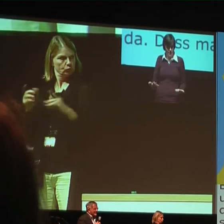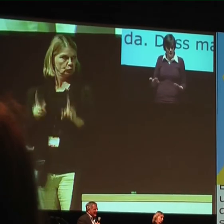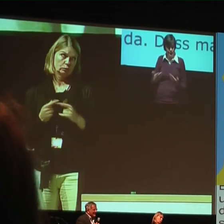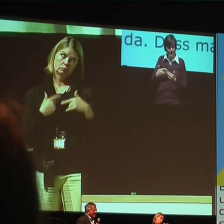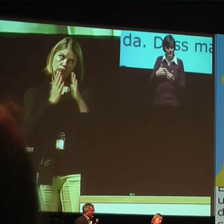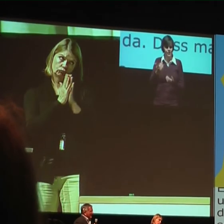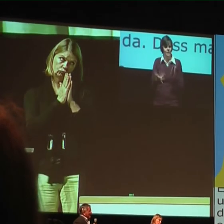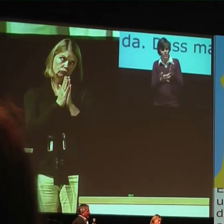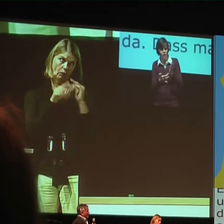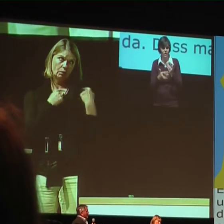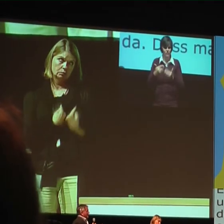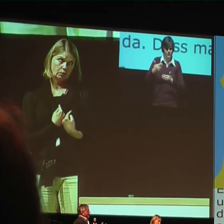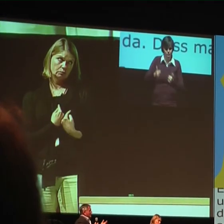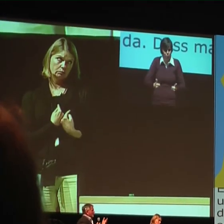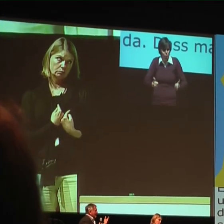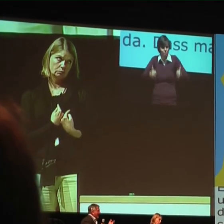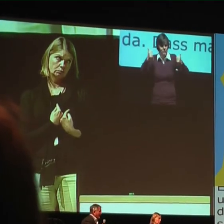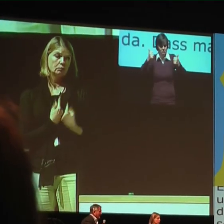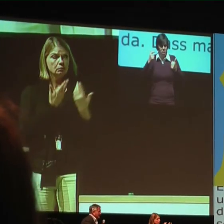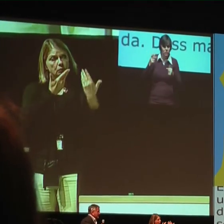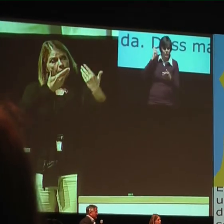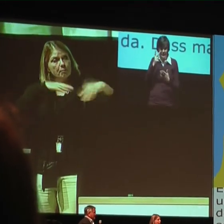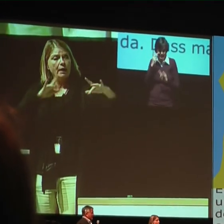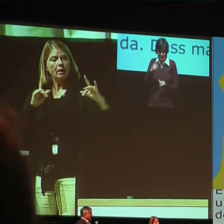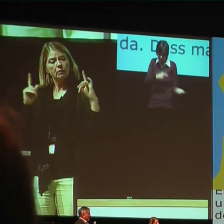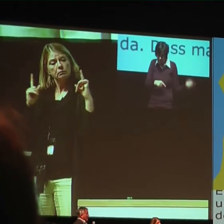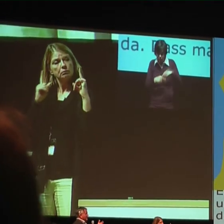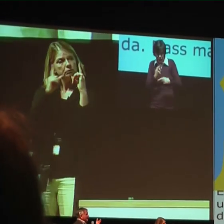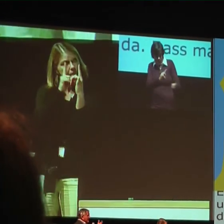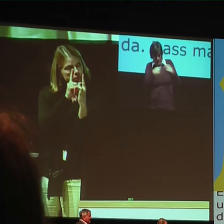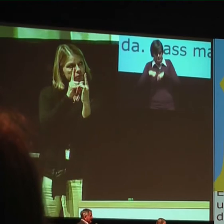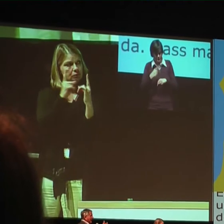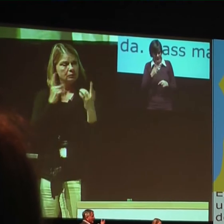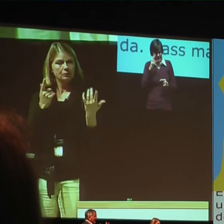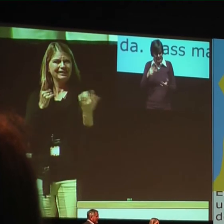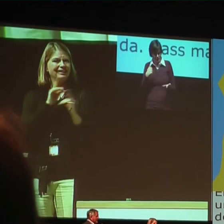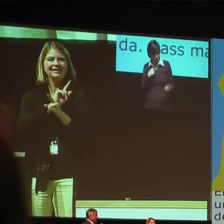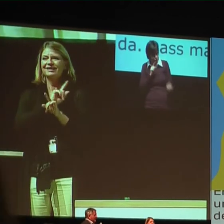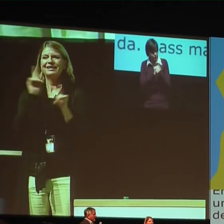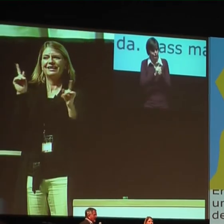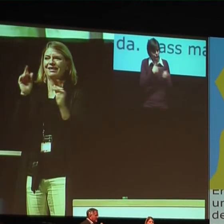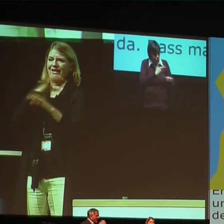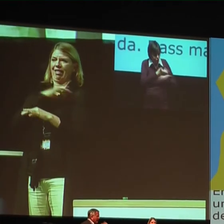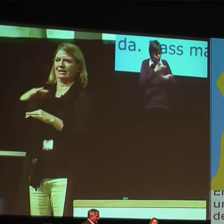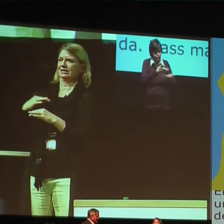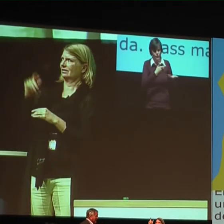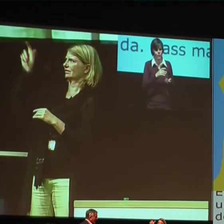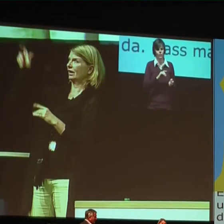herzlich darum, mehr aufeinander zuzugehen. Und nicht auf die Ärzte, solange Sie auf die Ärzte einhauchen,